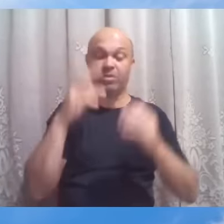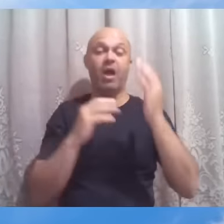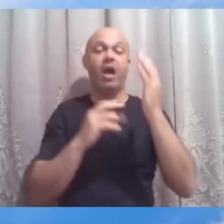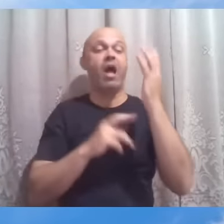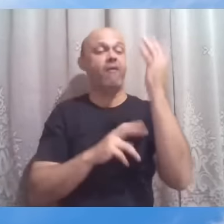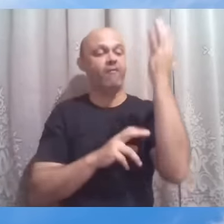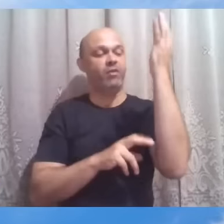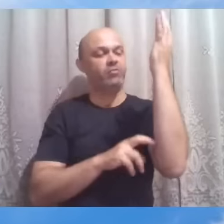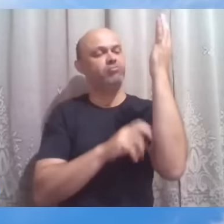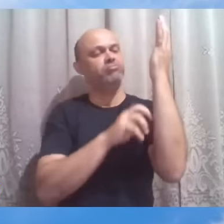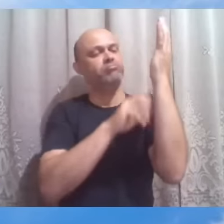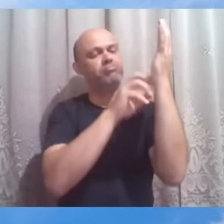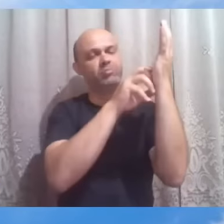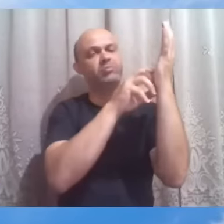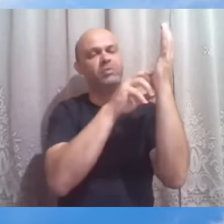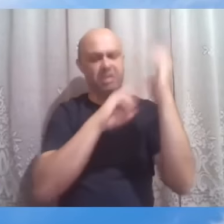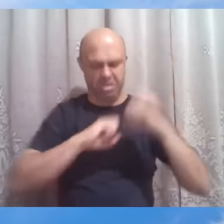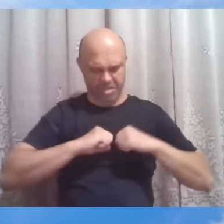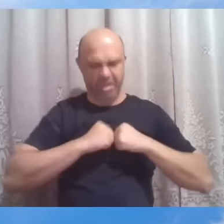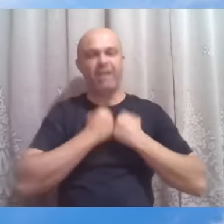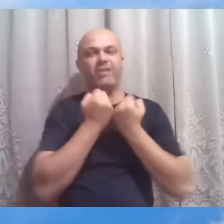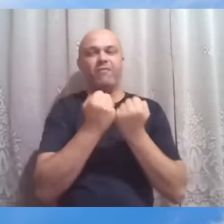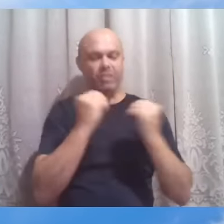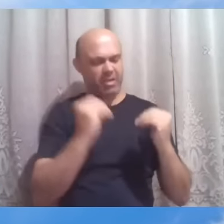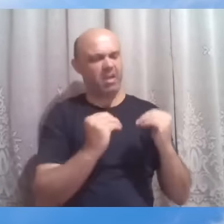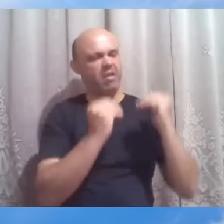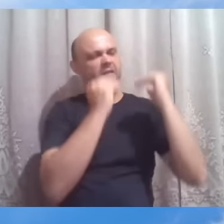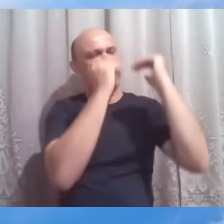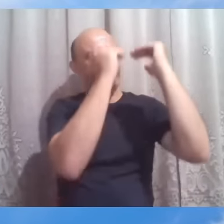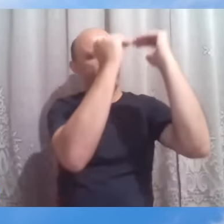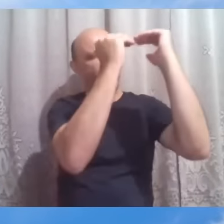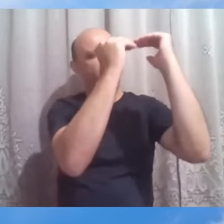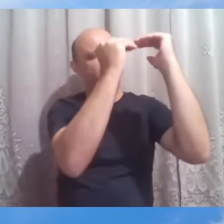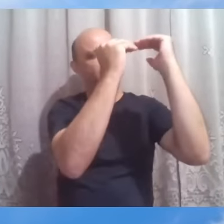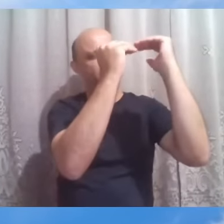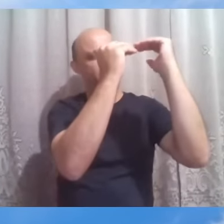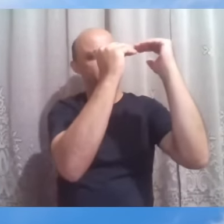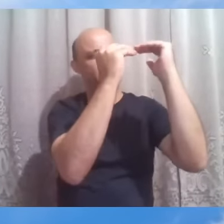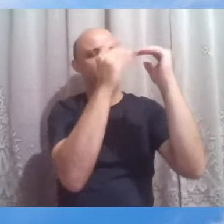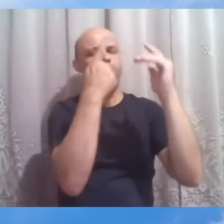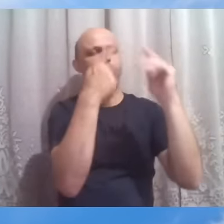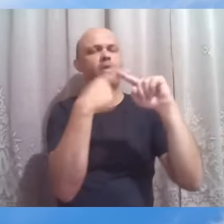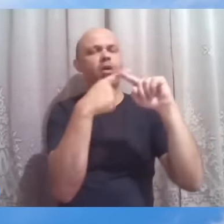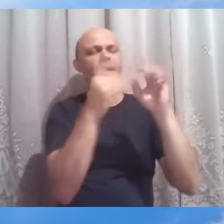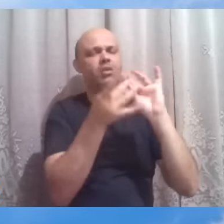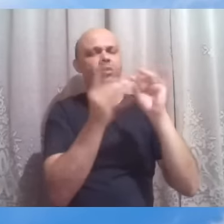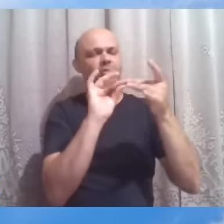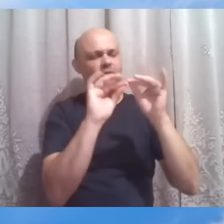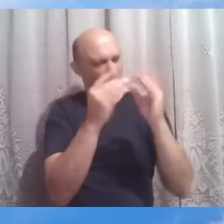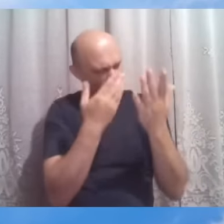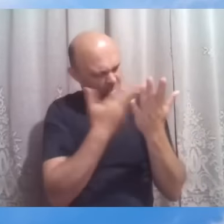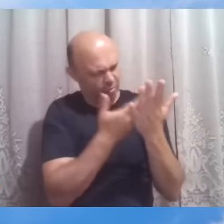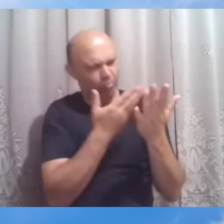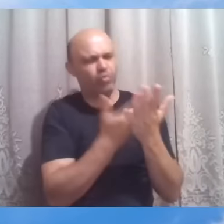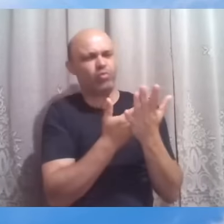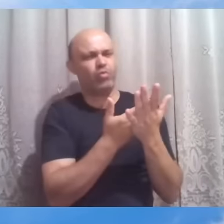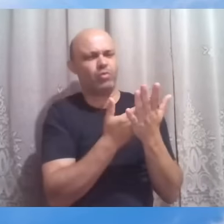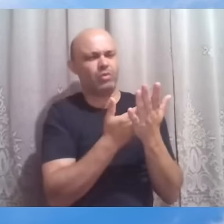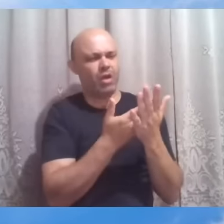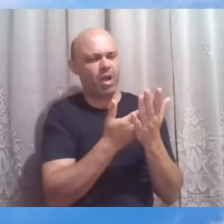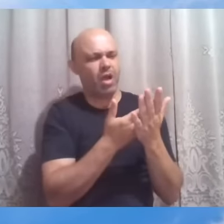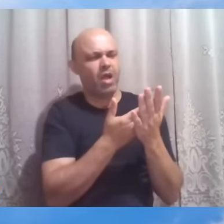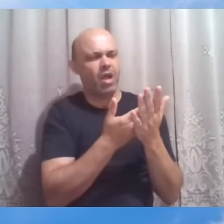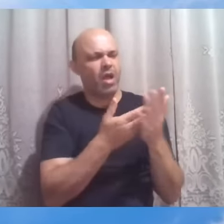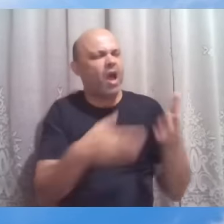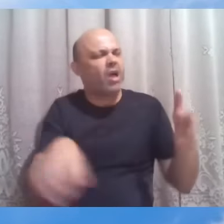O esforço de elevarmos-nos por oração, por estudo, para alcançarmos uma